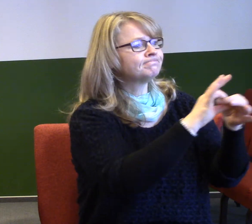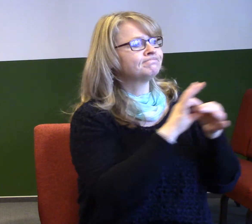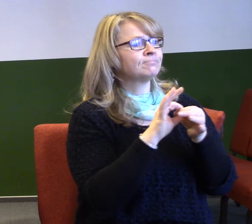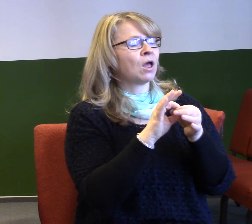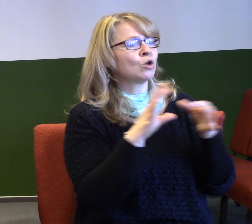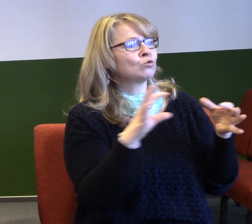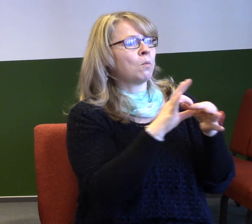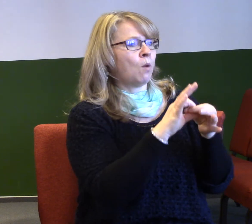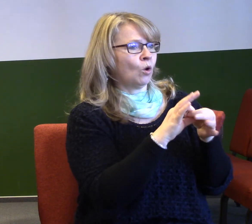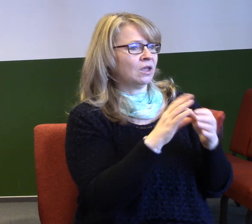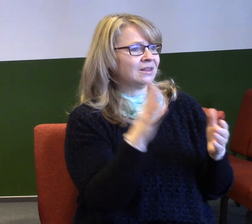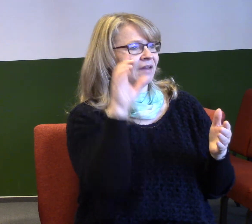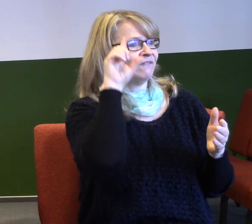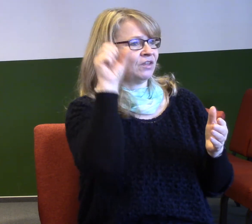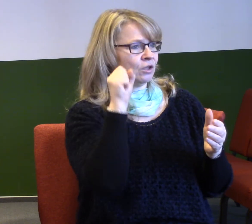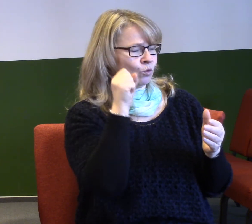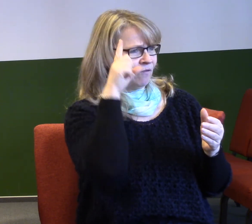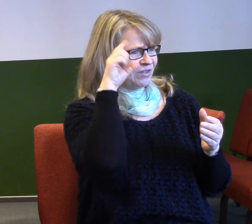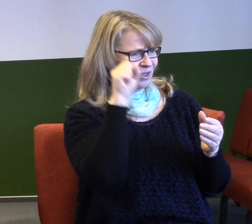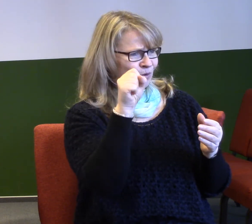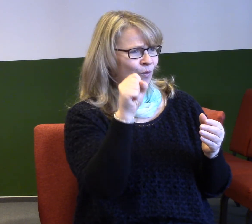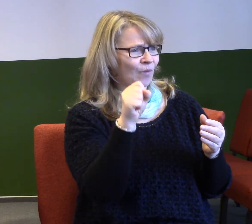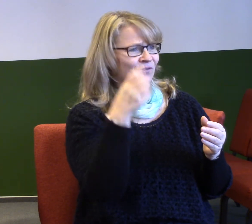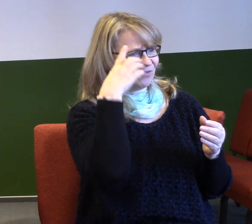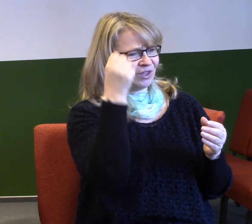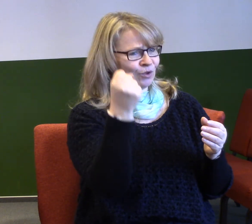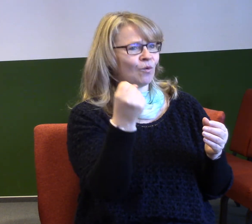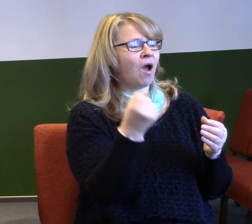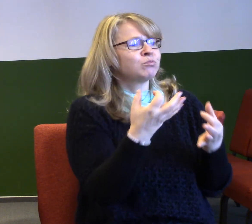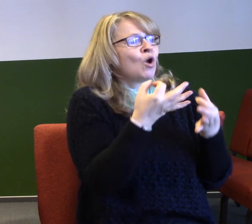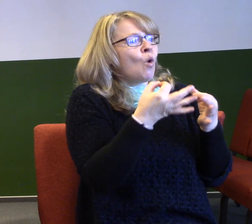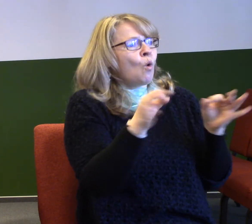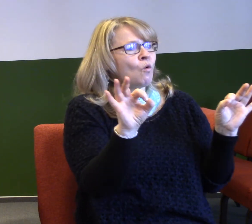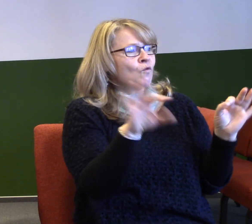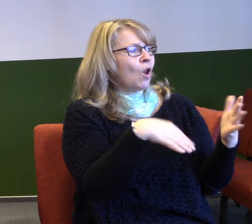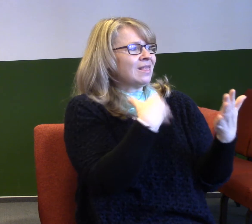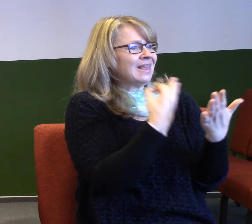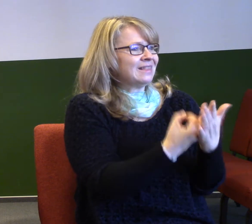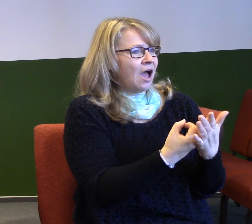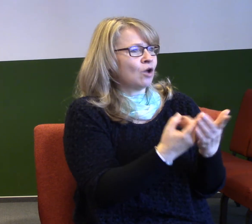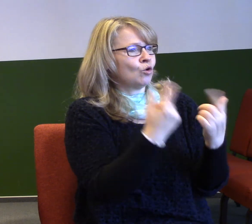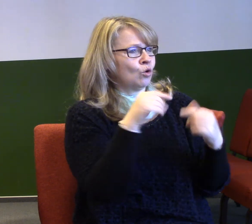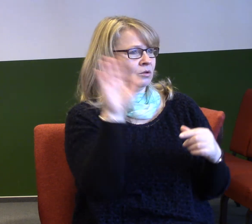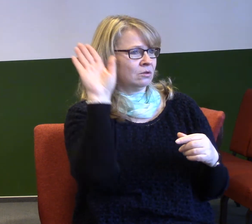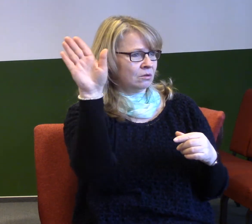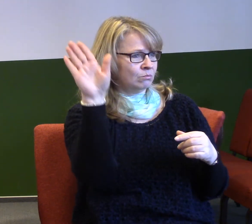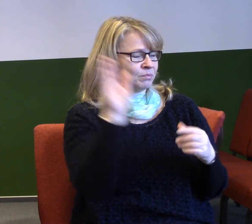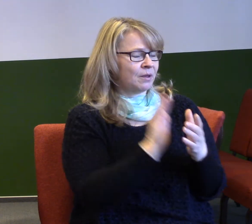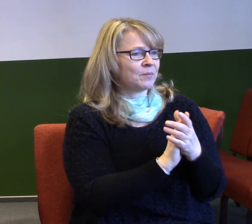pán Bůh jedná k tomu, aby mohly být uvolněné dar a obdarování v tvém životě, aby pán Bůh mohl